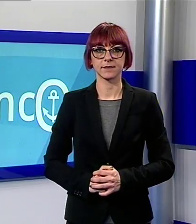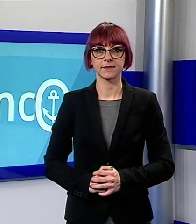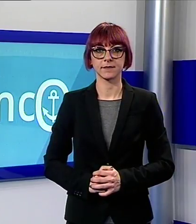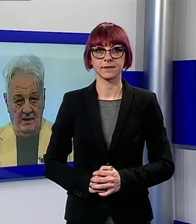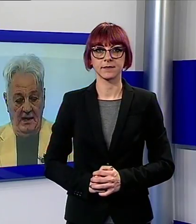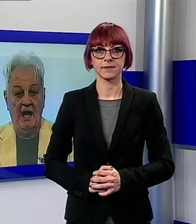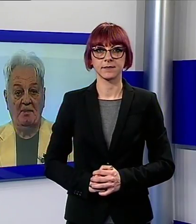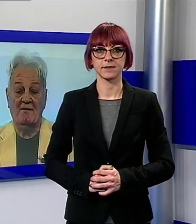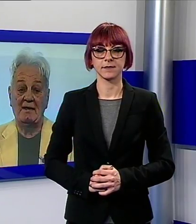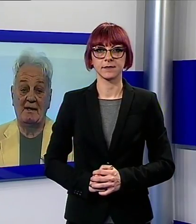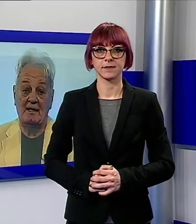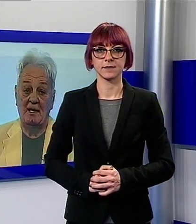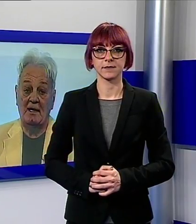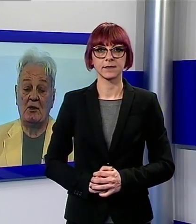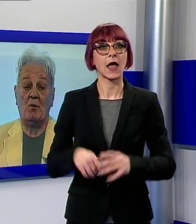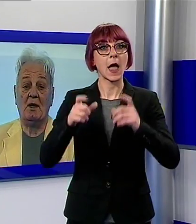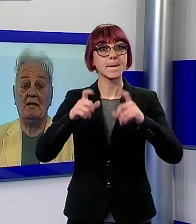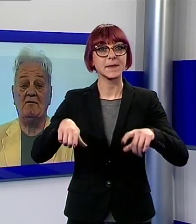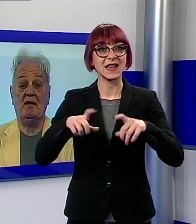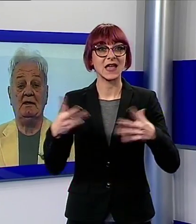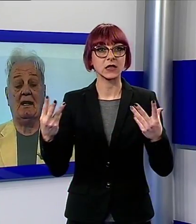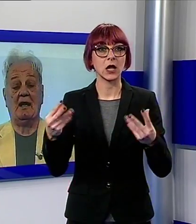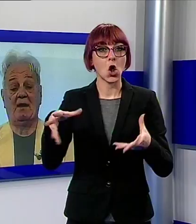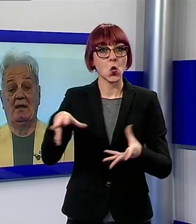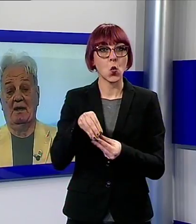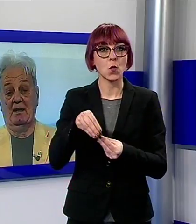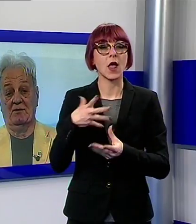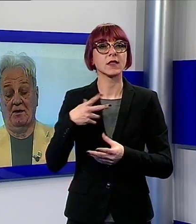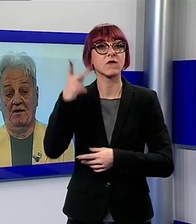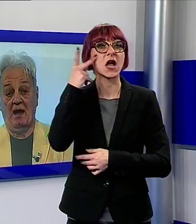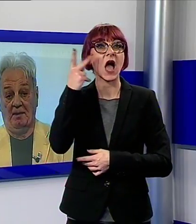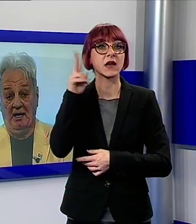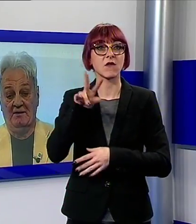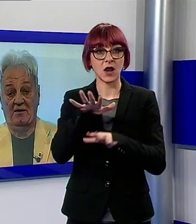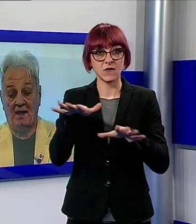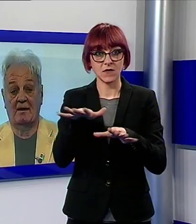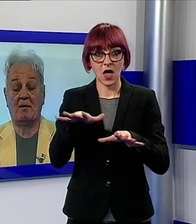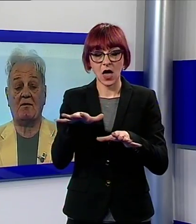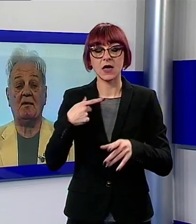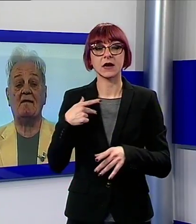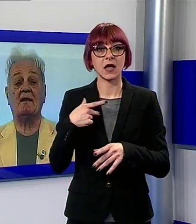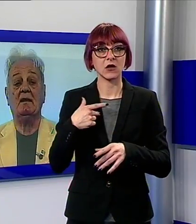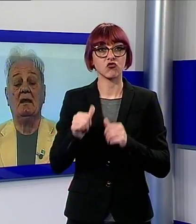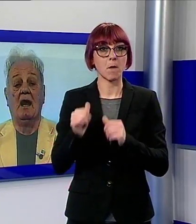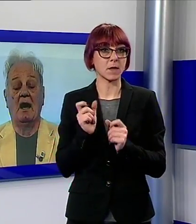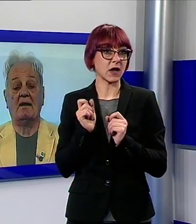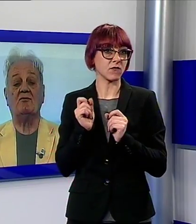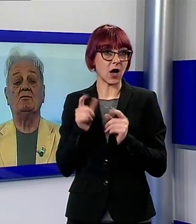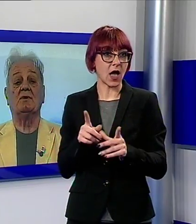la prevendita dei biglietti cumulativi del Cannevale di Viareggio che si apre il 27 di questo mese ha raggiunto la